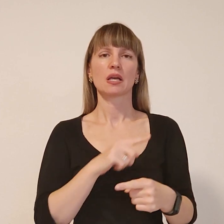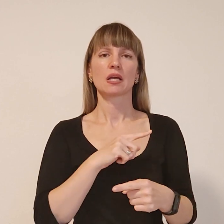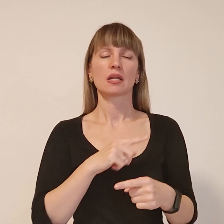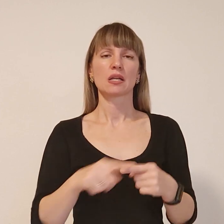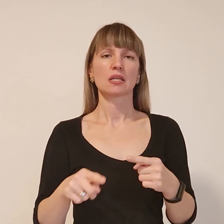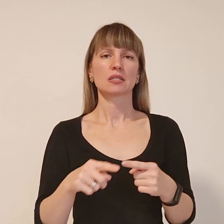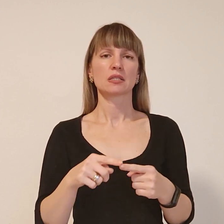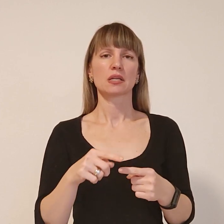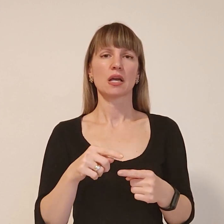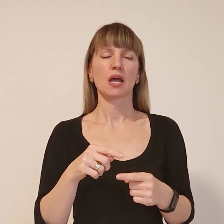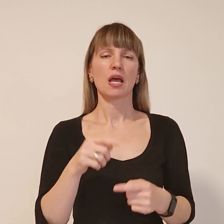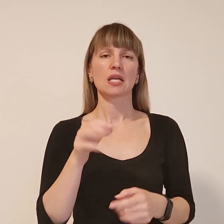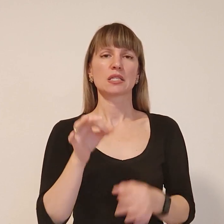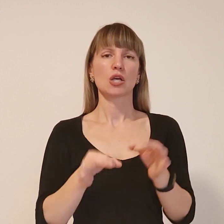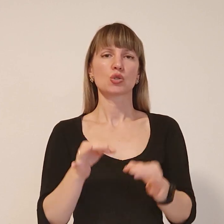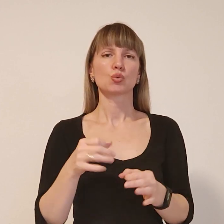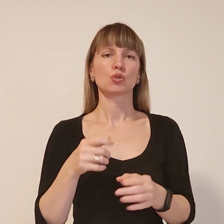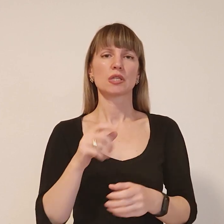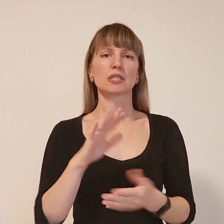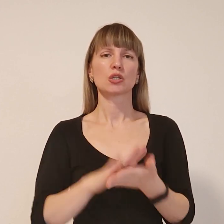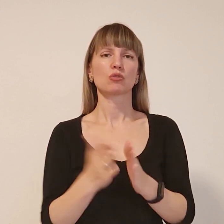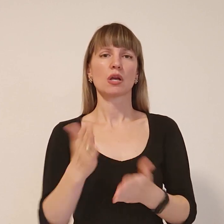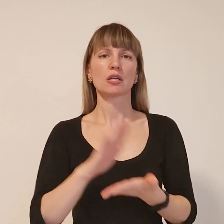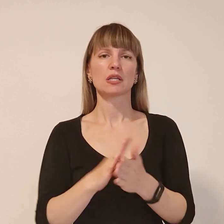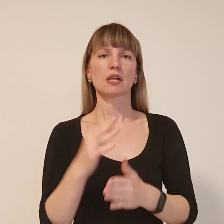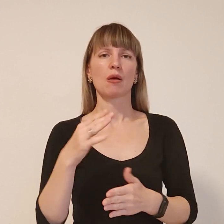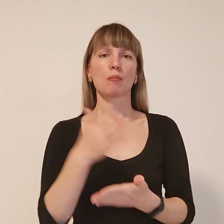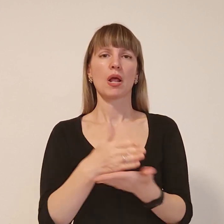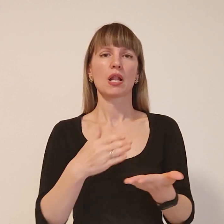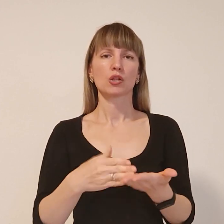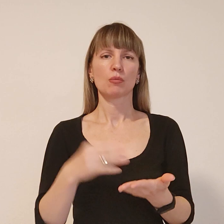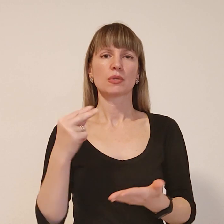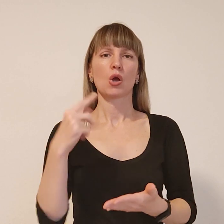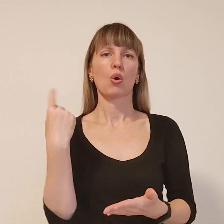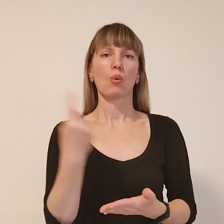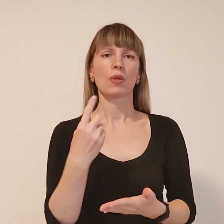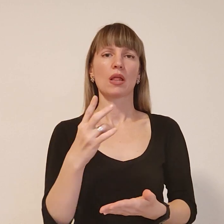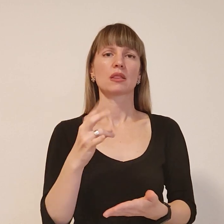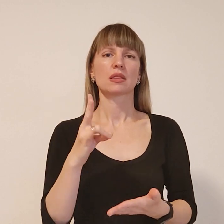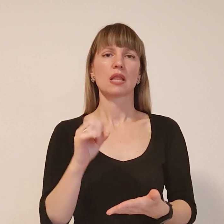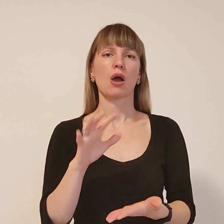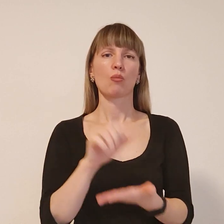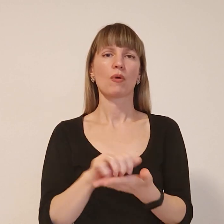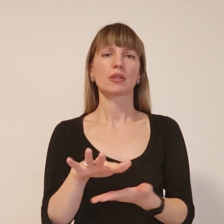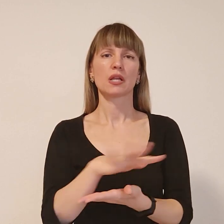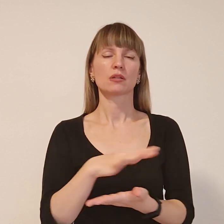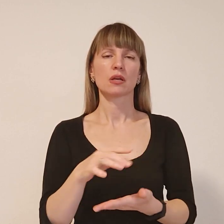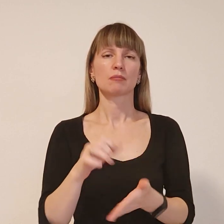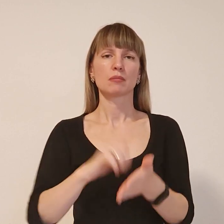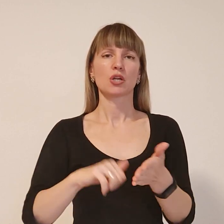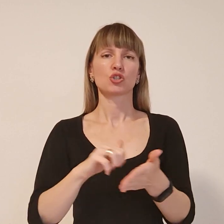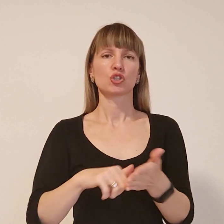ситуації, яка склалася в Мелітополі і в Запорізькій області на окупованих територіях з приводу викрадення ключових